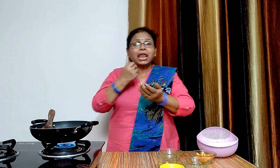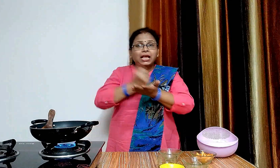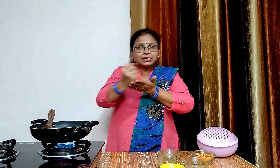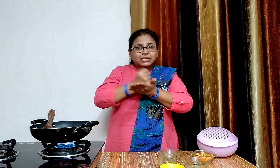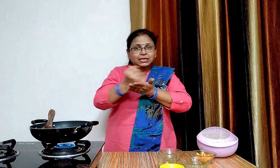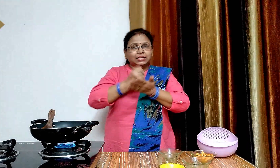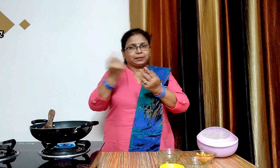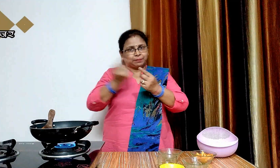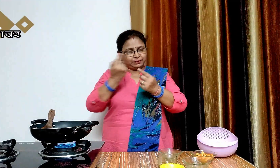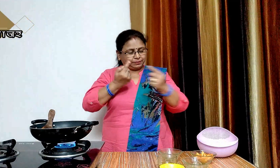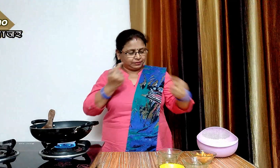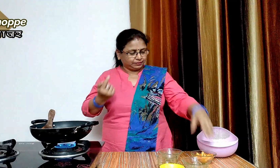एक कटा हूँ गाजर